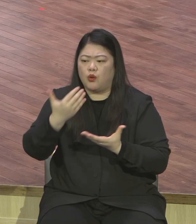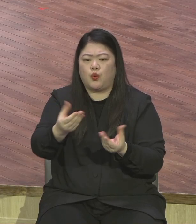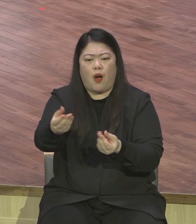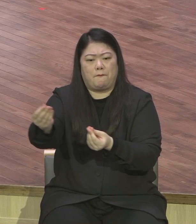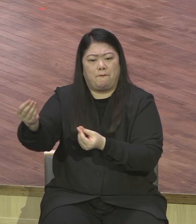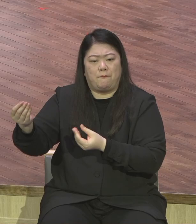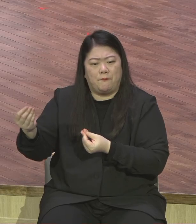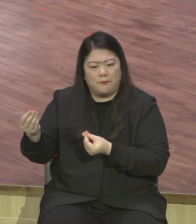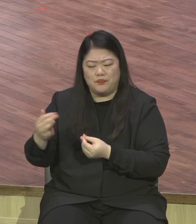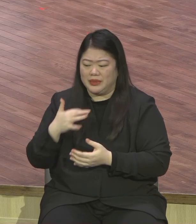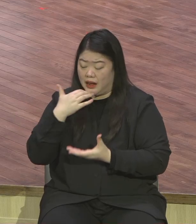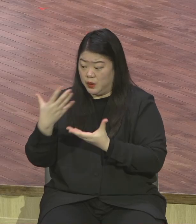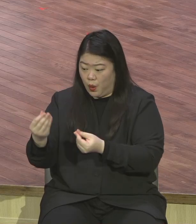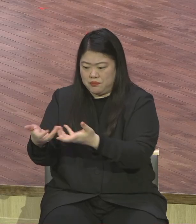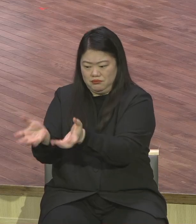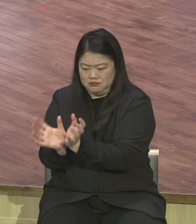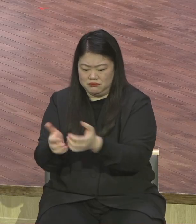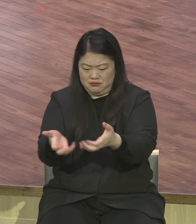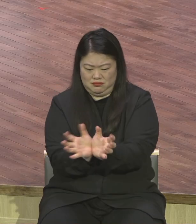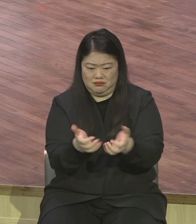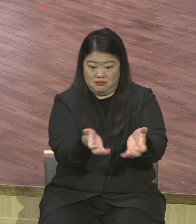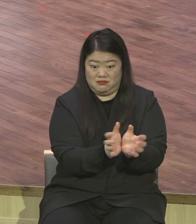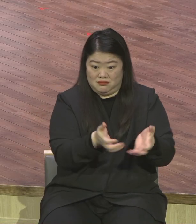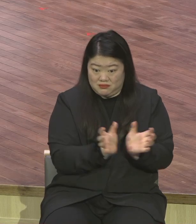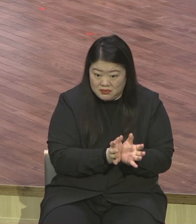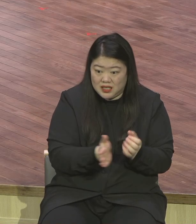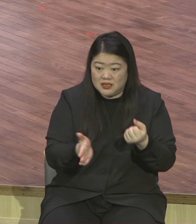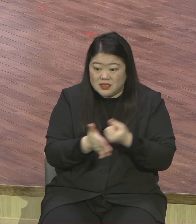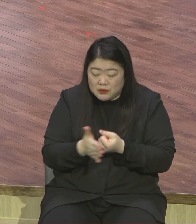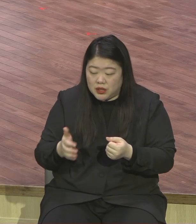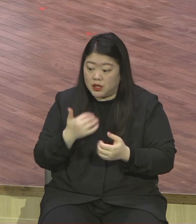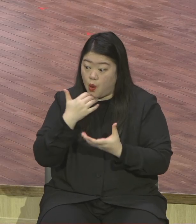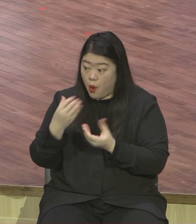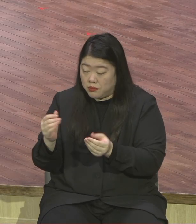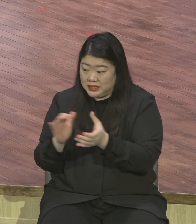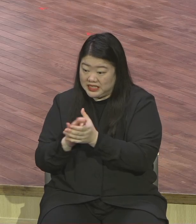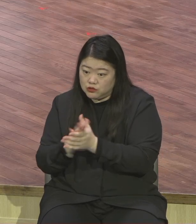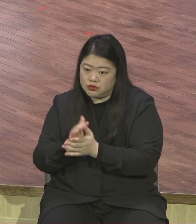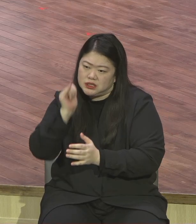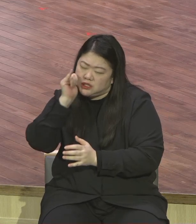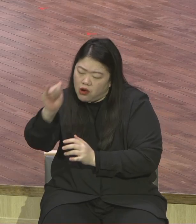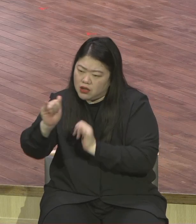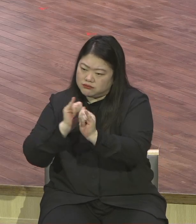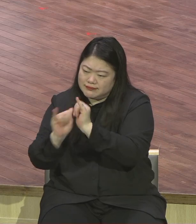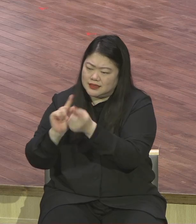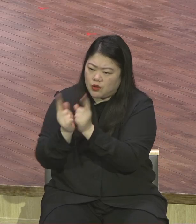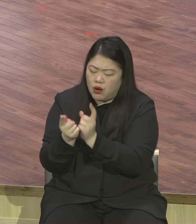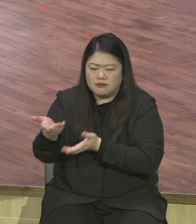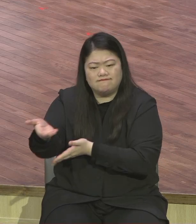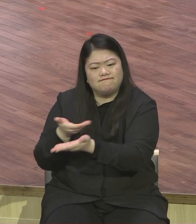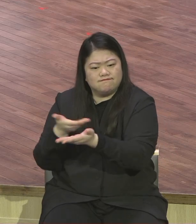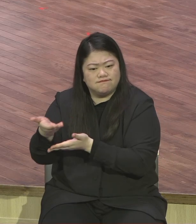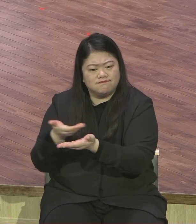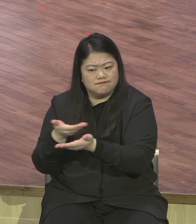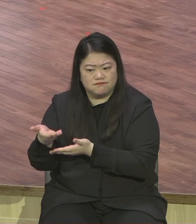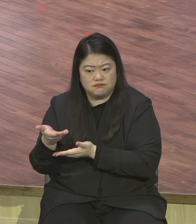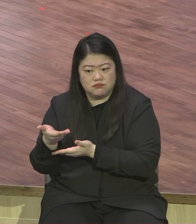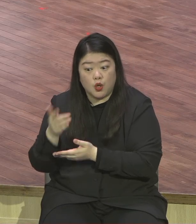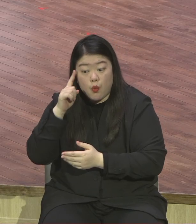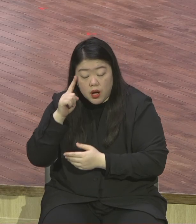존대위원장을 빌다 위원회 임원들 중요합니다 전도회 왜냐하면 서로 이해가 되고 마음이 통하기 같은 나이잖아요 같은 나이 같은